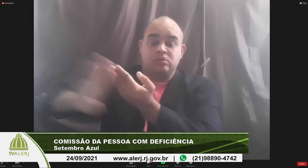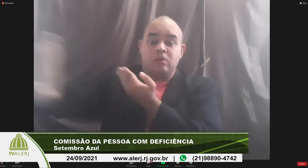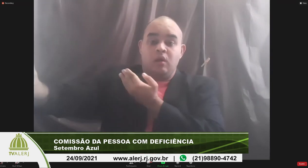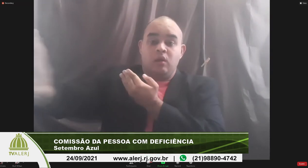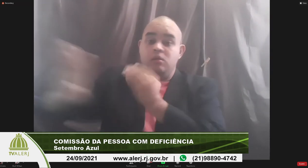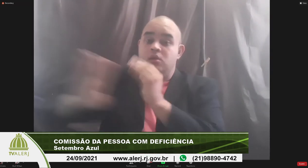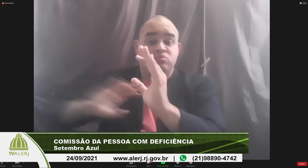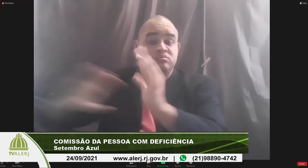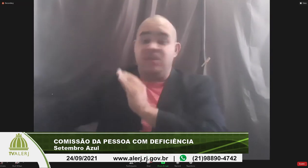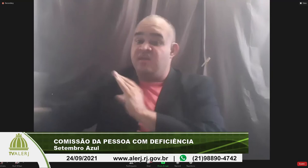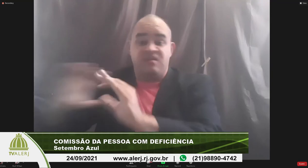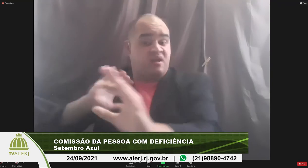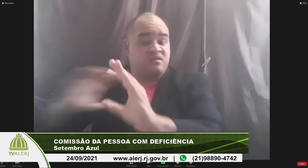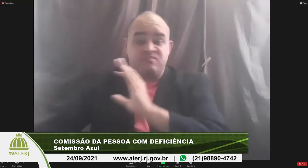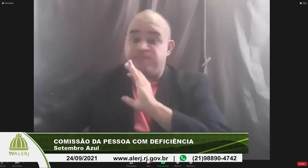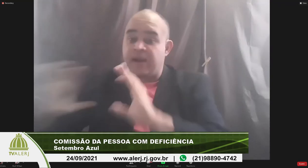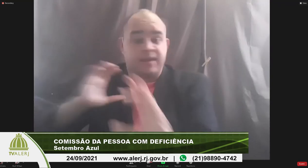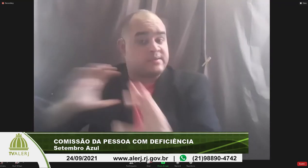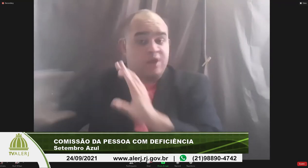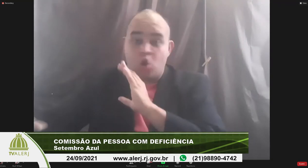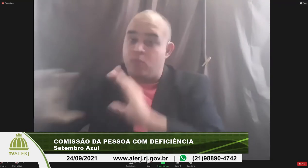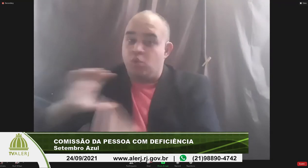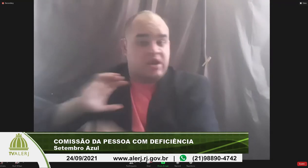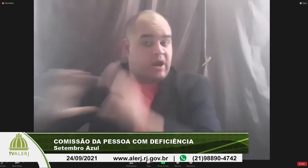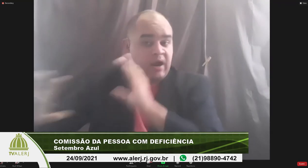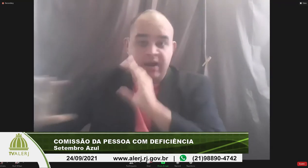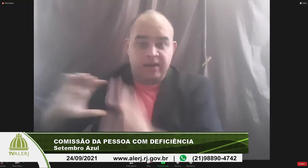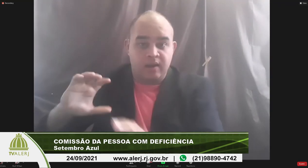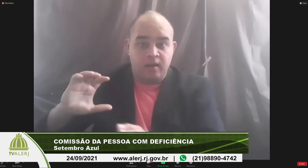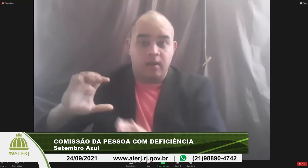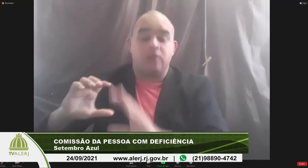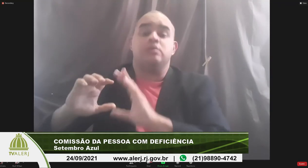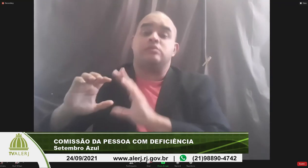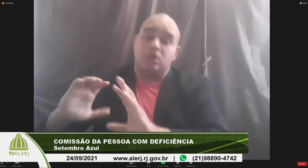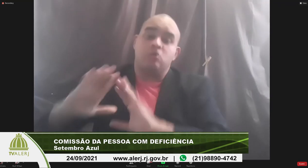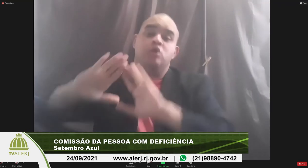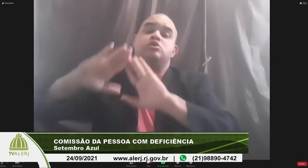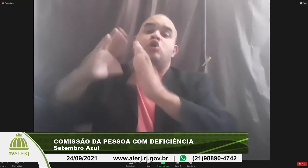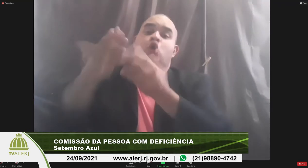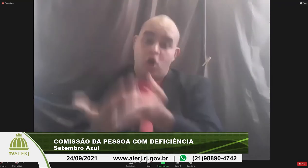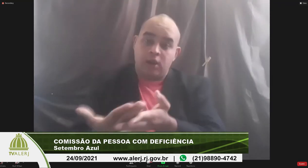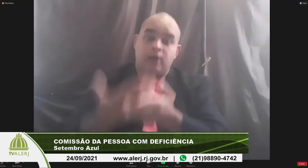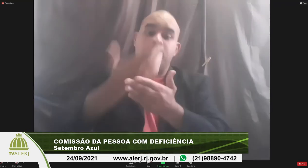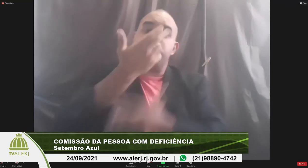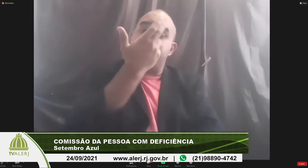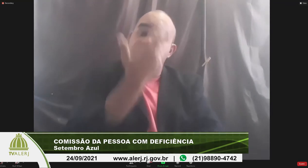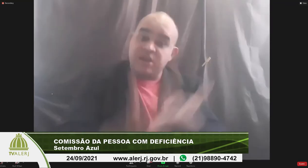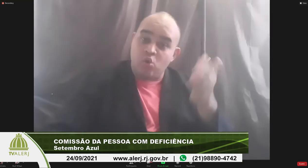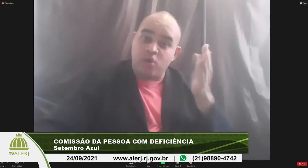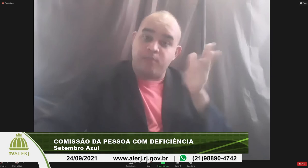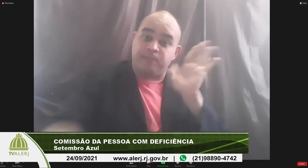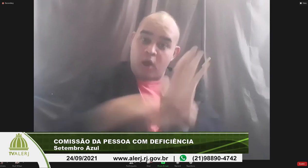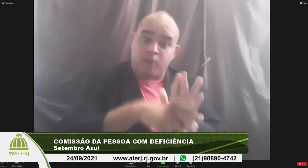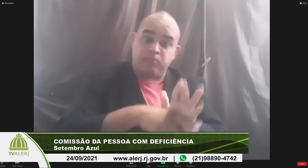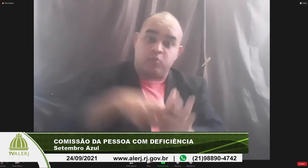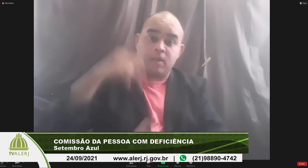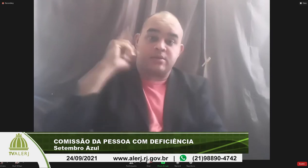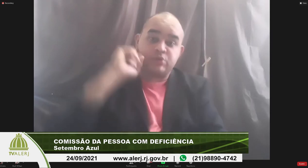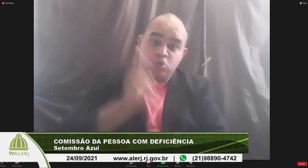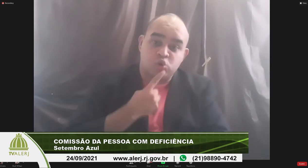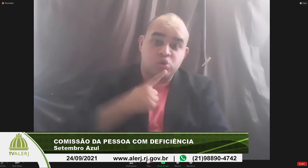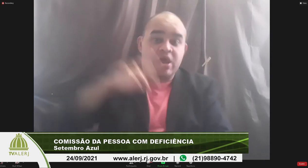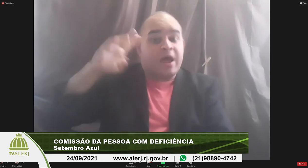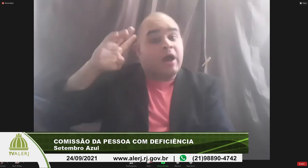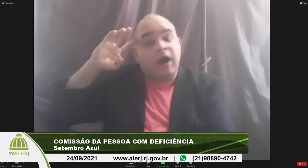e não tem ninguém para se comunicar então escola bilingue próprio